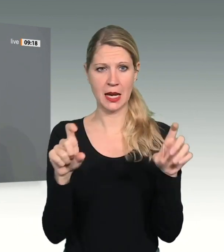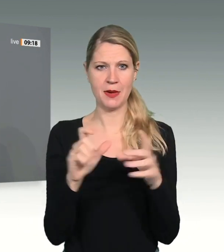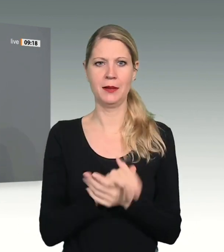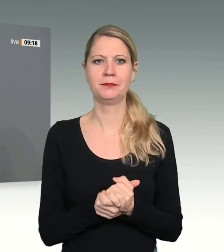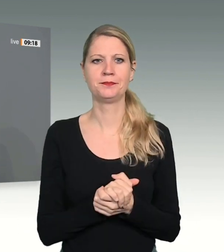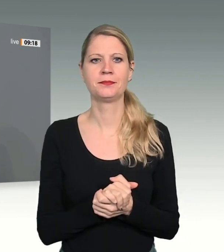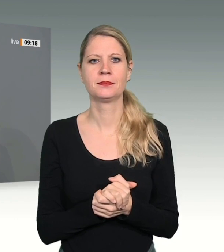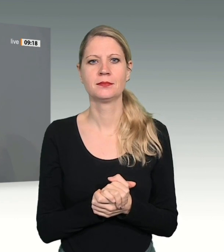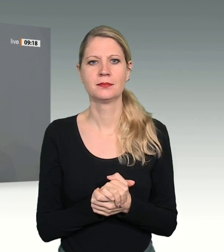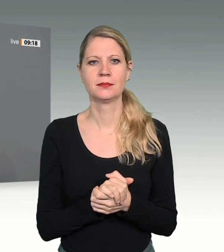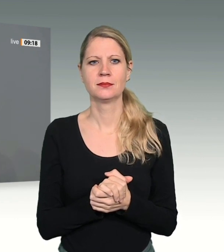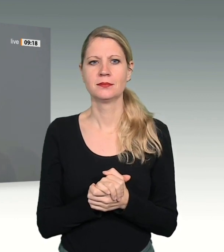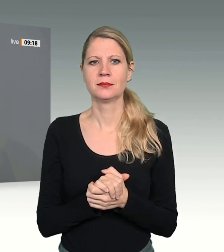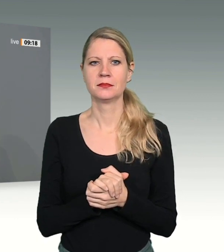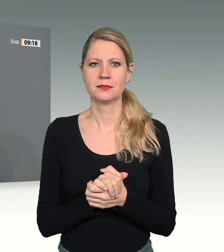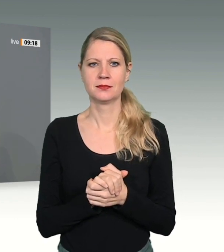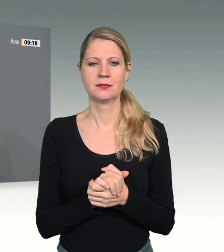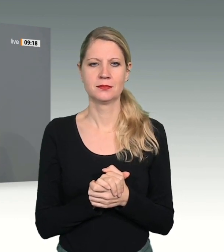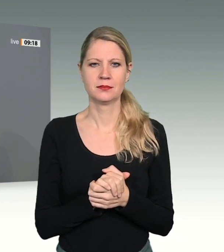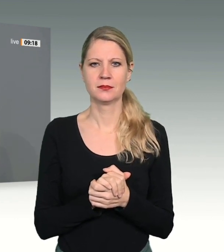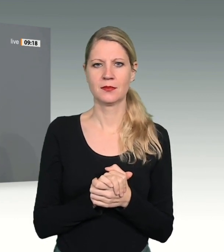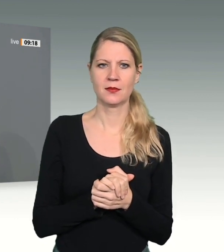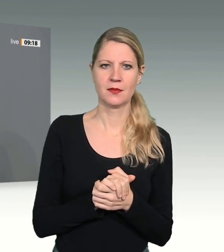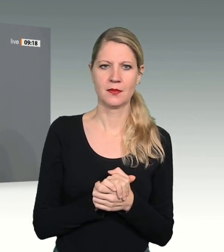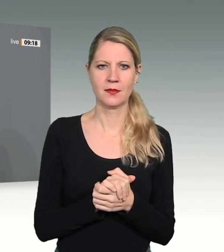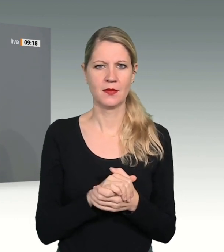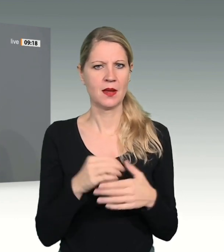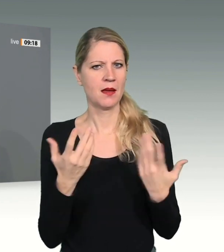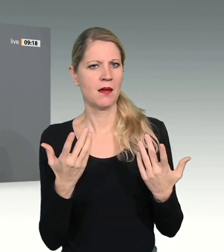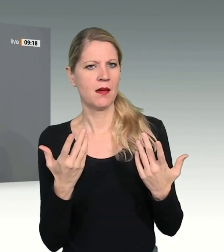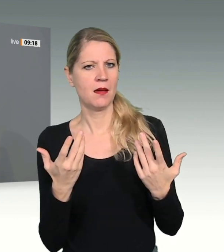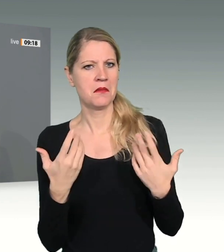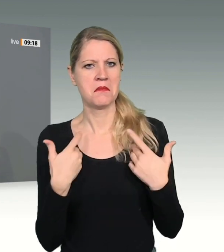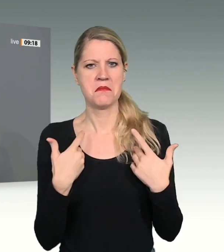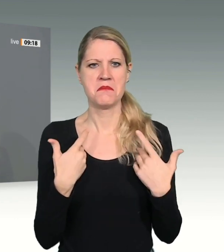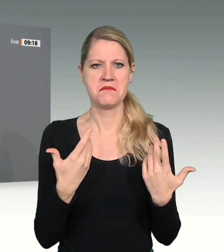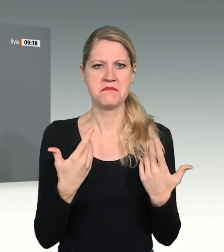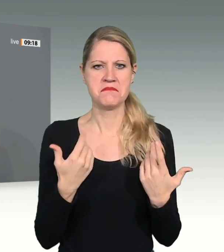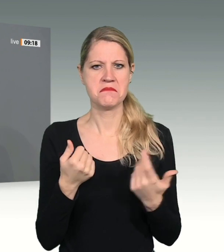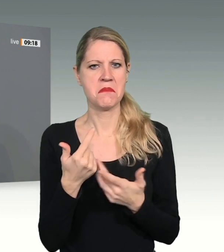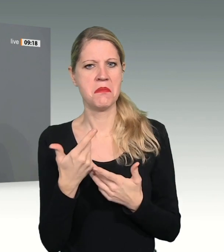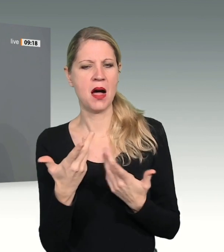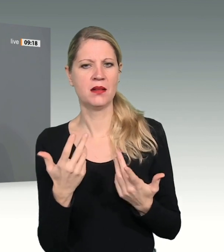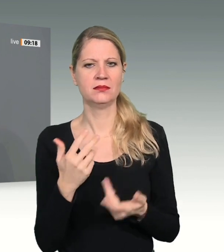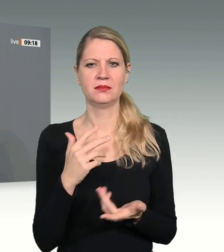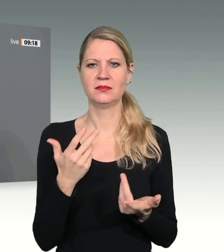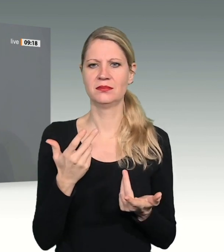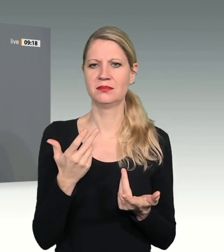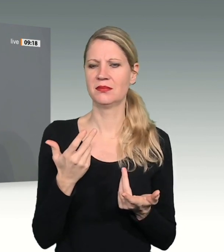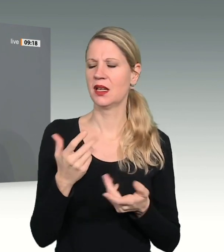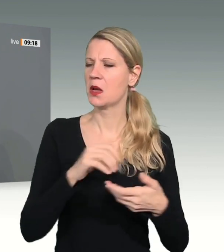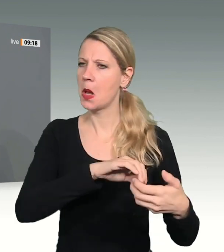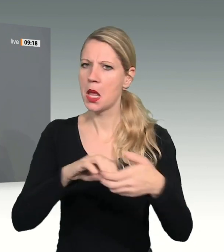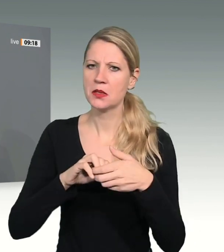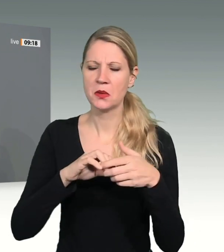dass manche Reformen der sozialliberalen Koalition 1969 bis 1972 in einer Gesellschaft,